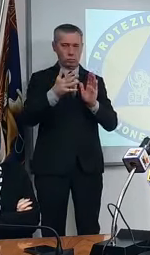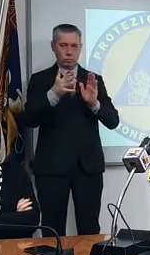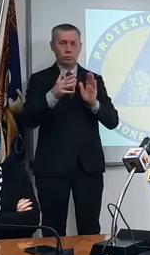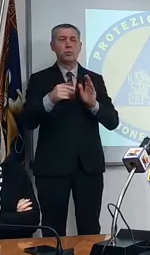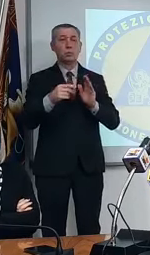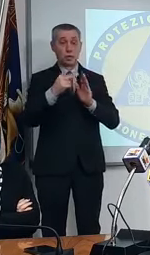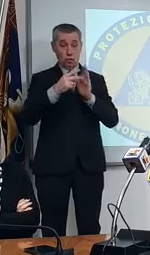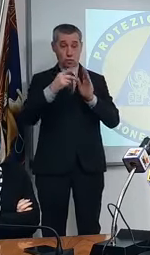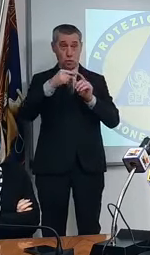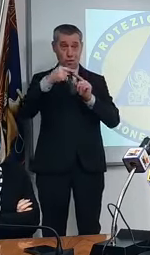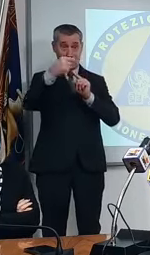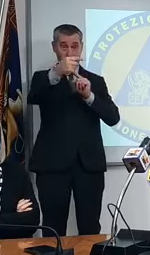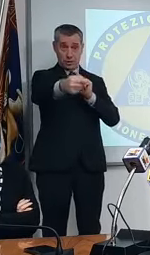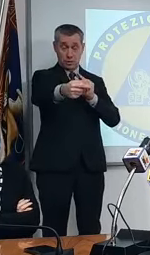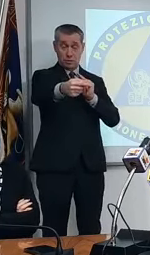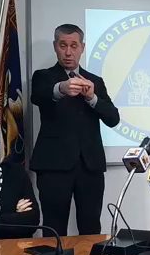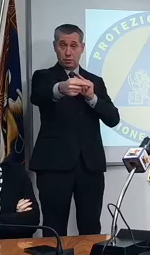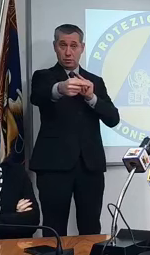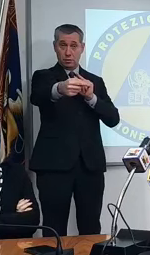noi se procediamo